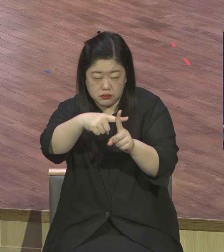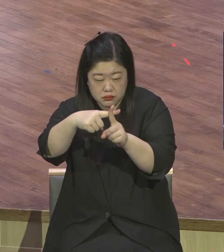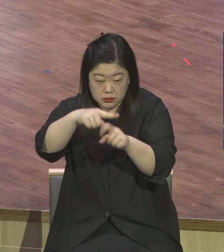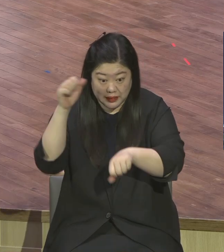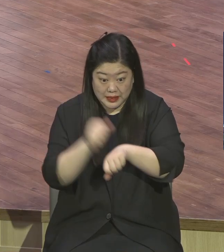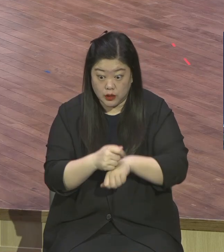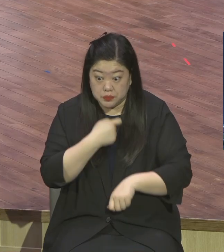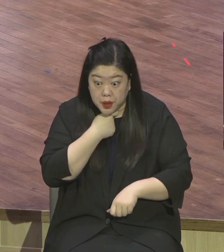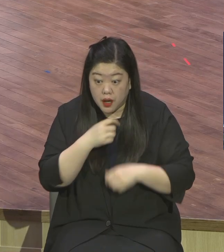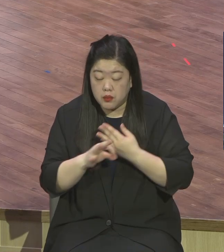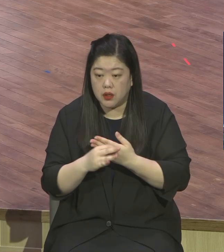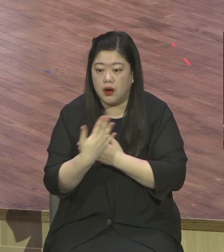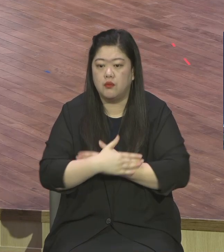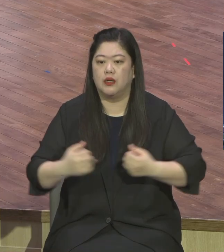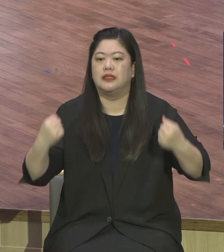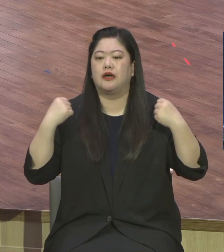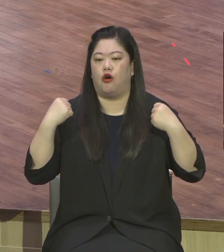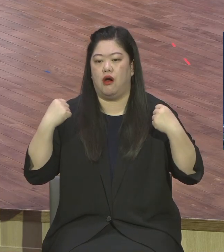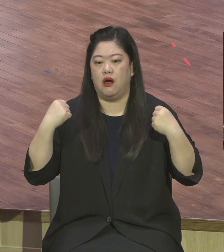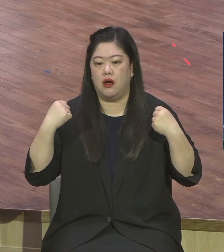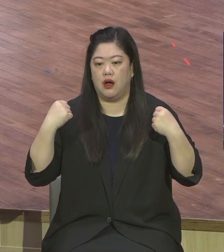체력이 약하면 결국 집중이 떨어집니다.